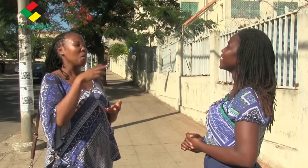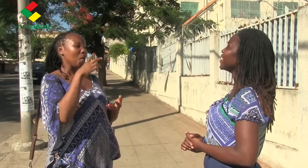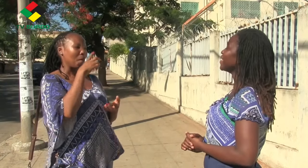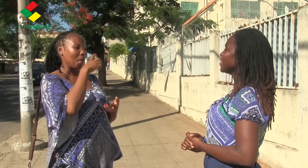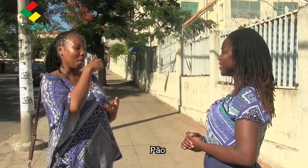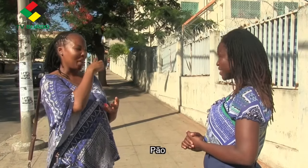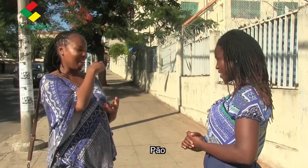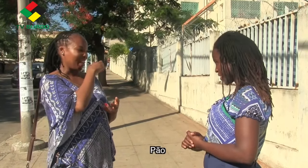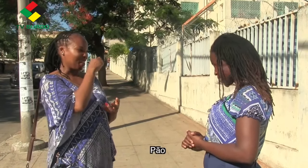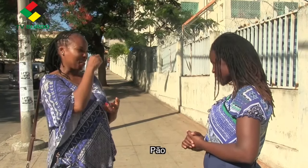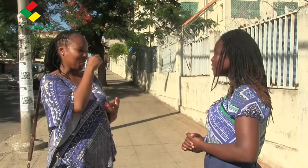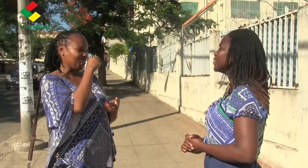Pão.